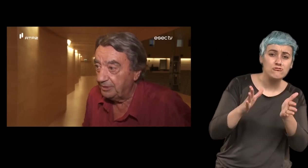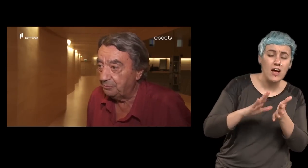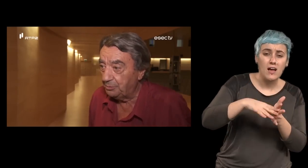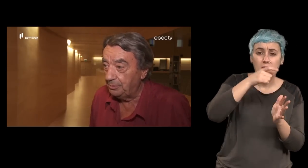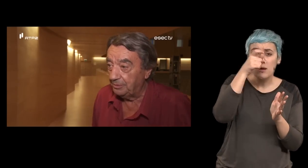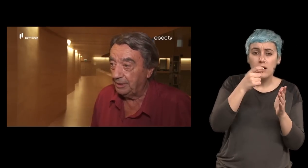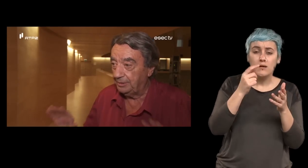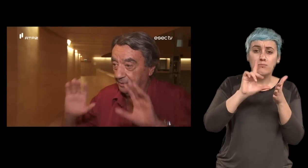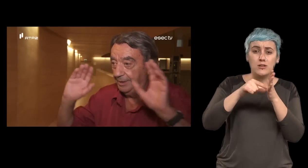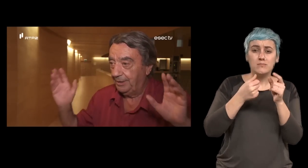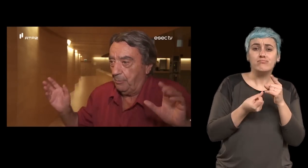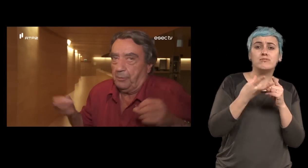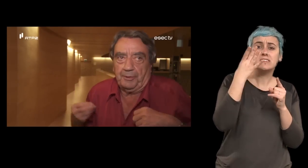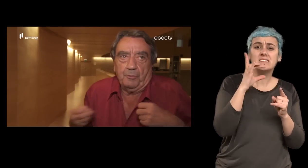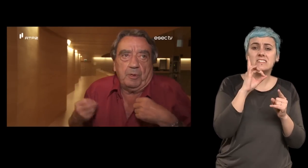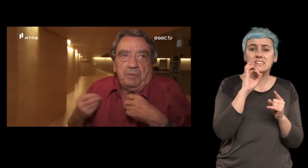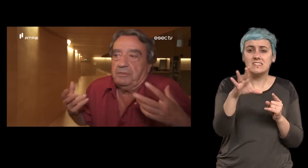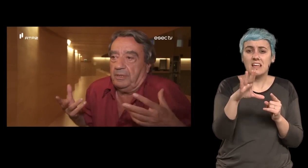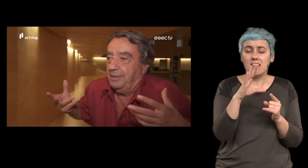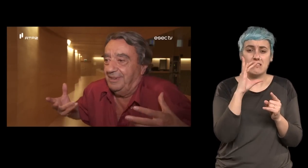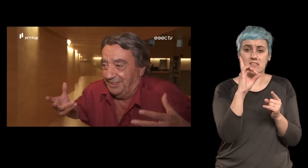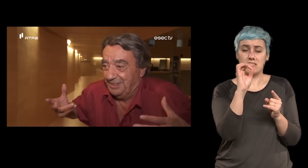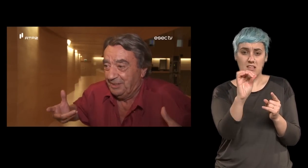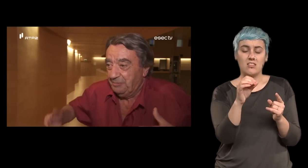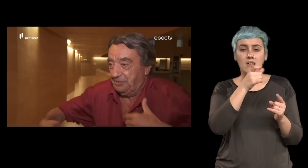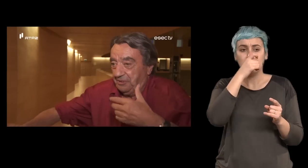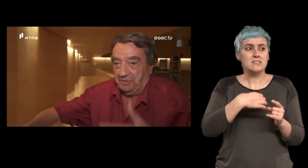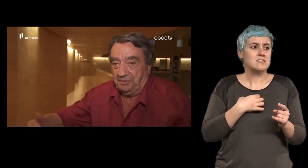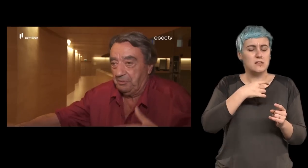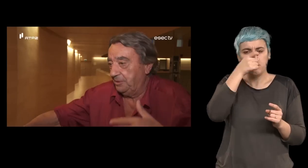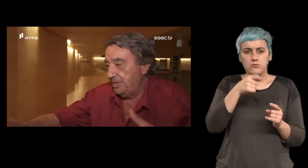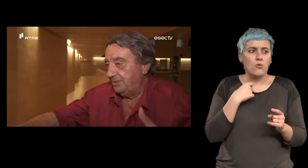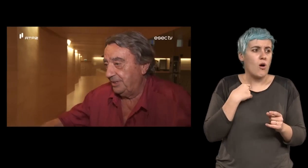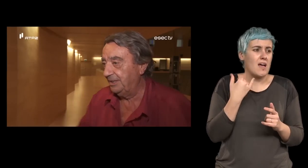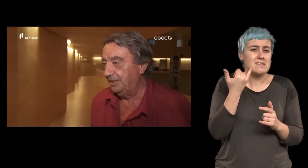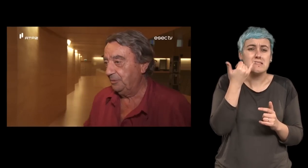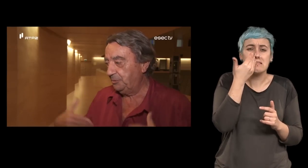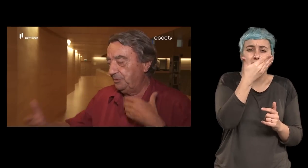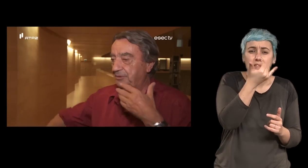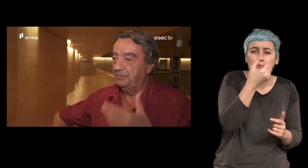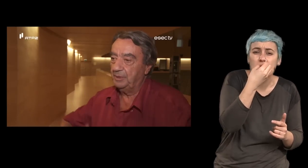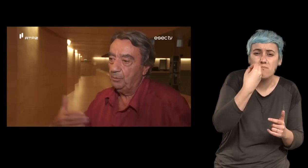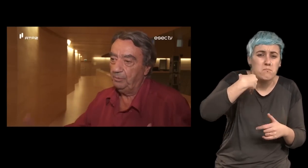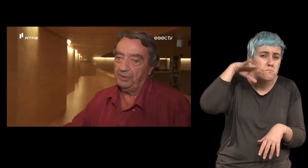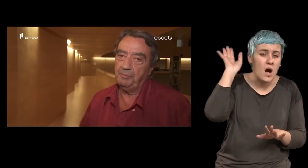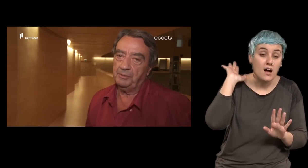pessoas que é uma coisa que eu nunca pensei pensei-se que fiz 5 ou 10 e tal mas pronto isto deu realmente